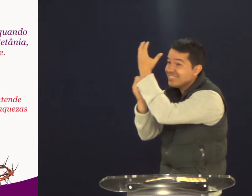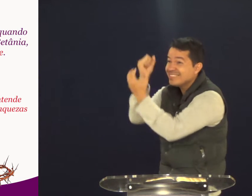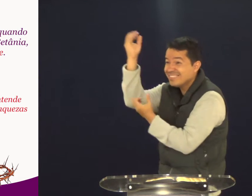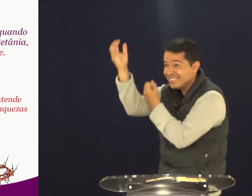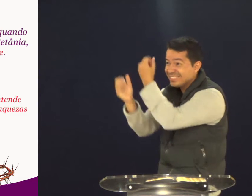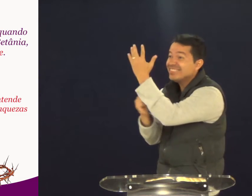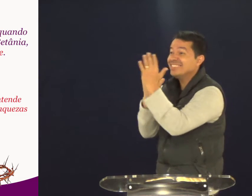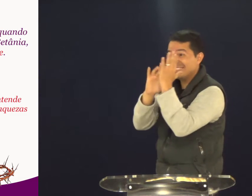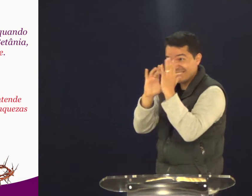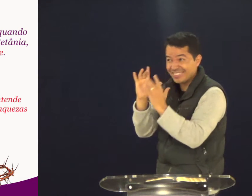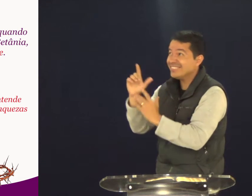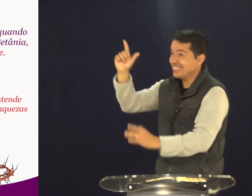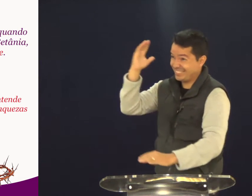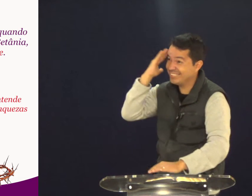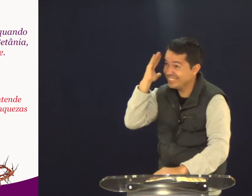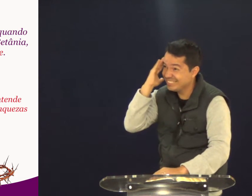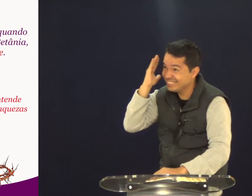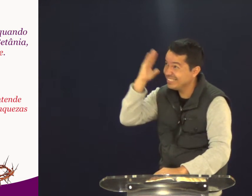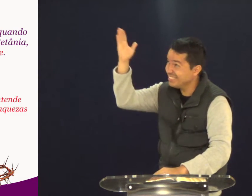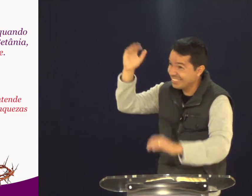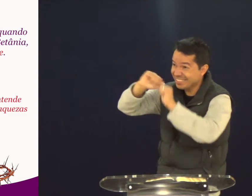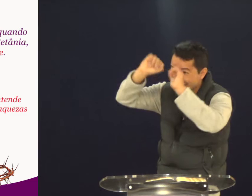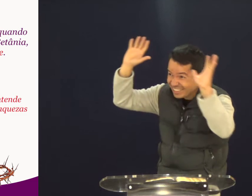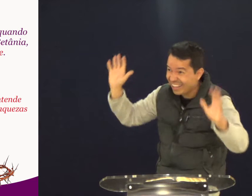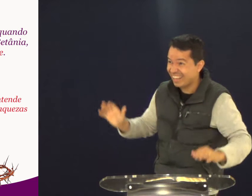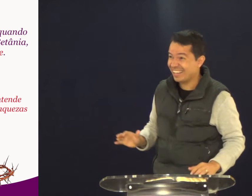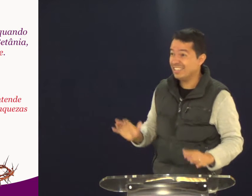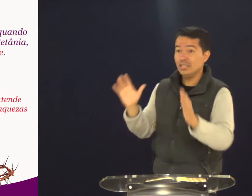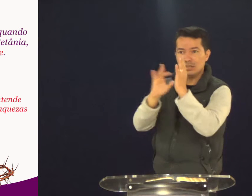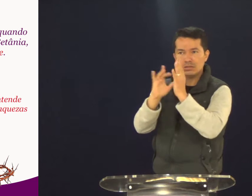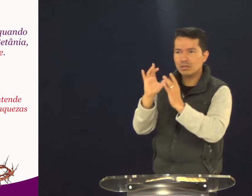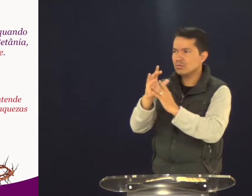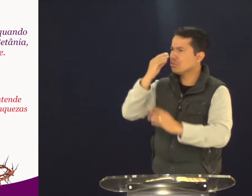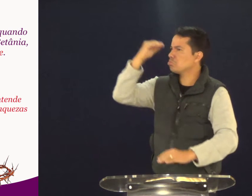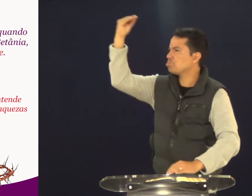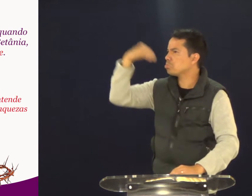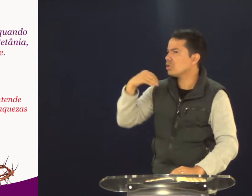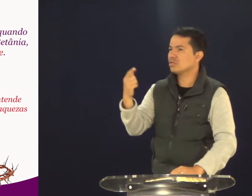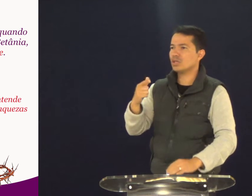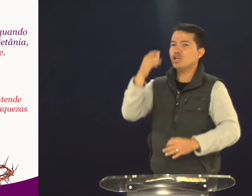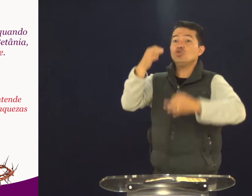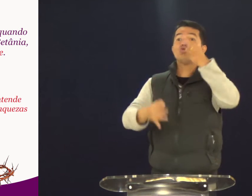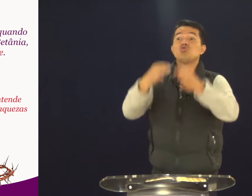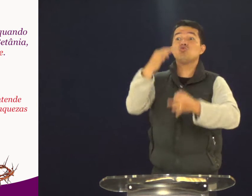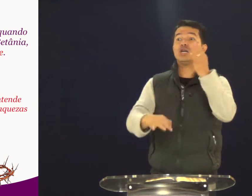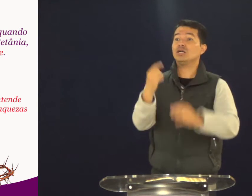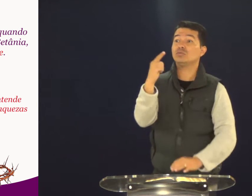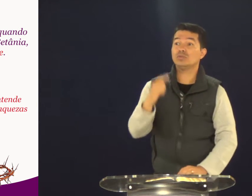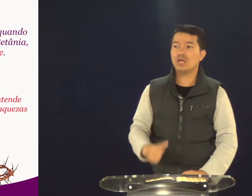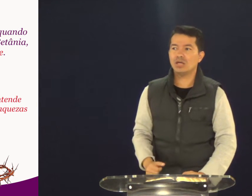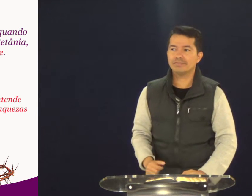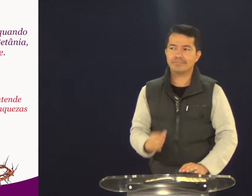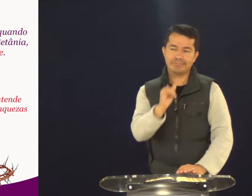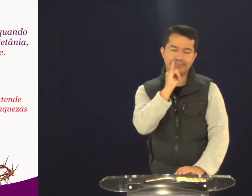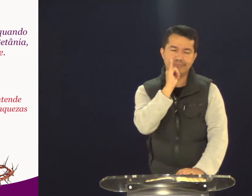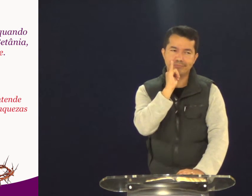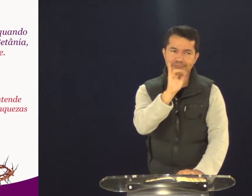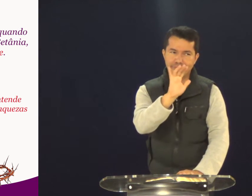Mas, você pode falar isso para Jesus. Entende? Você entende? Jesus não vai te desprezar. Não vai te